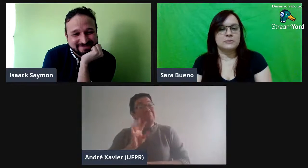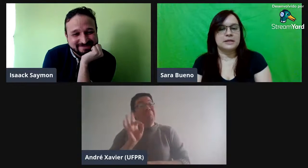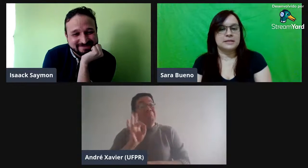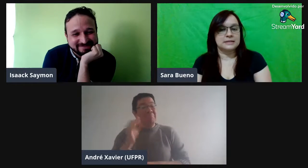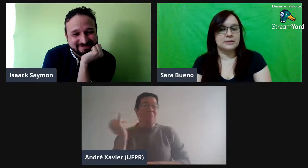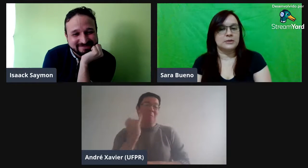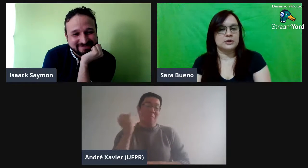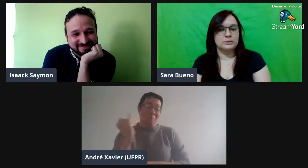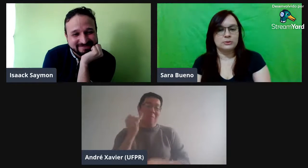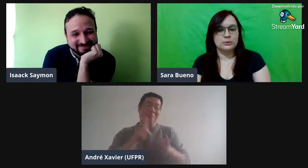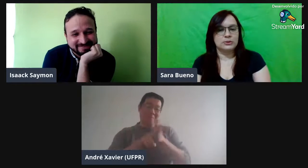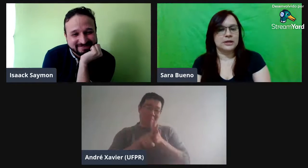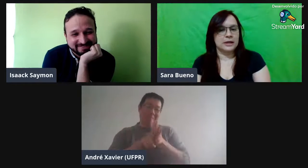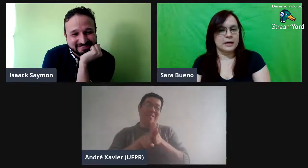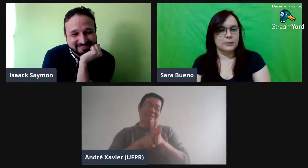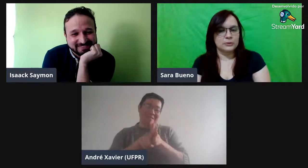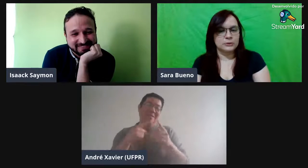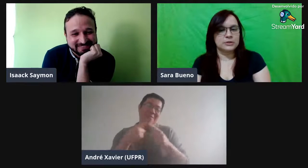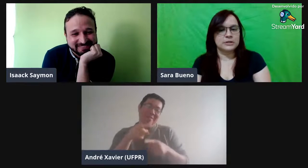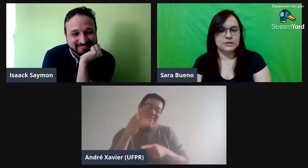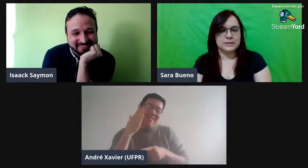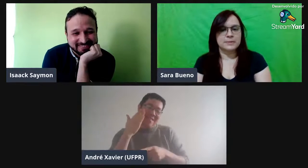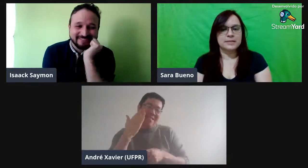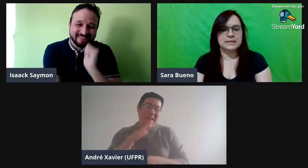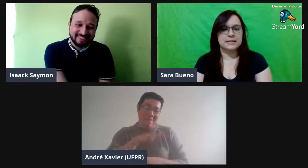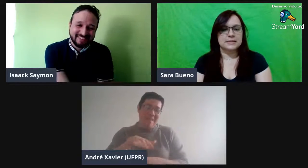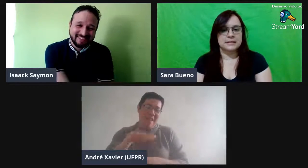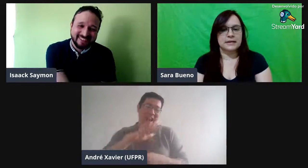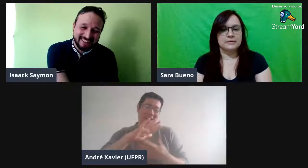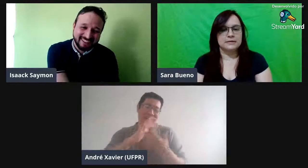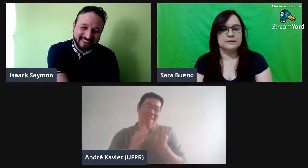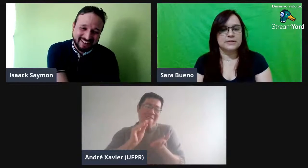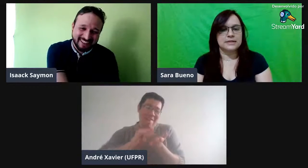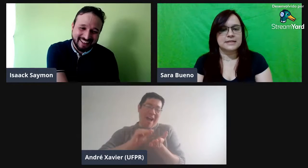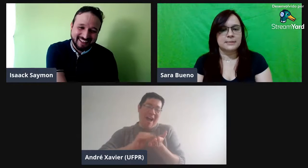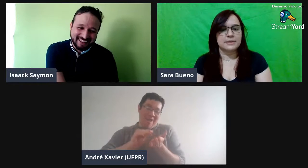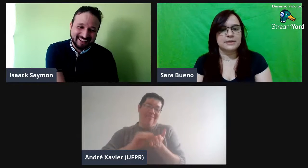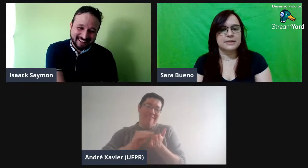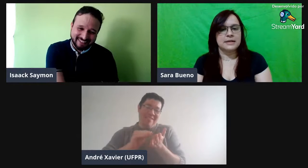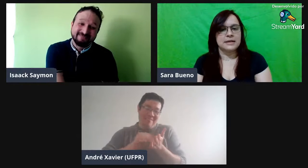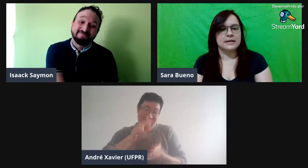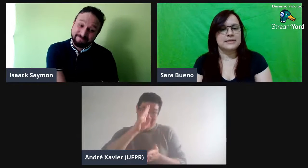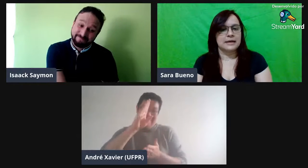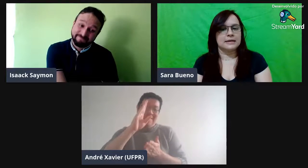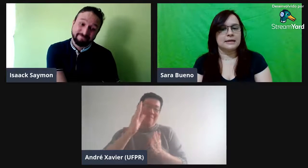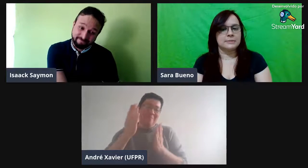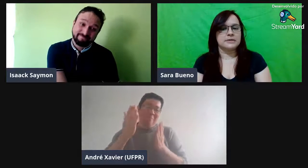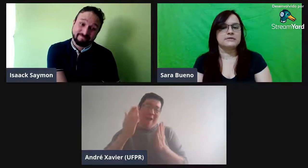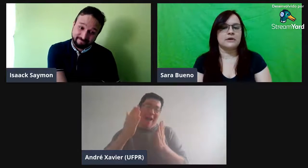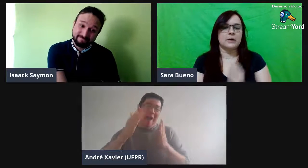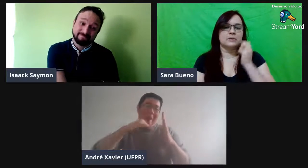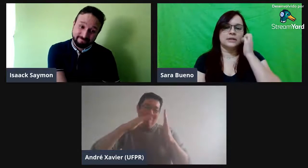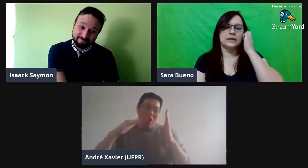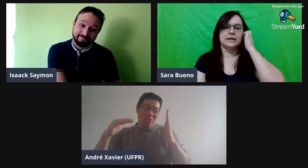explicação, achei muito legal, muito importante essa pesquisa, né, você sabe que nessa área da Libras falta, né,